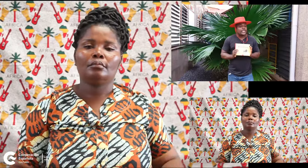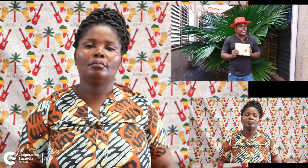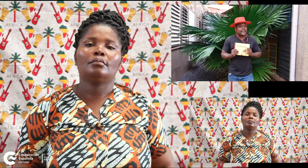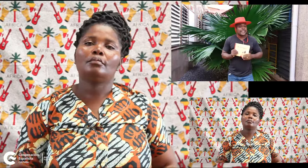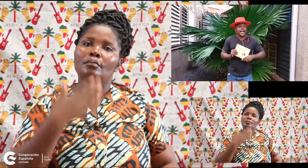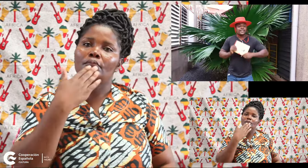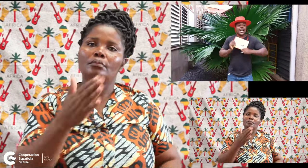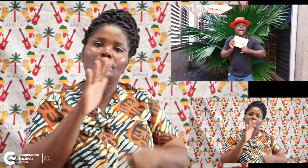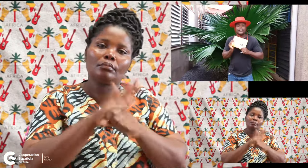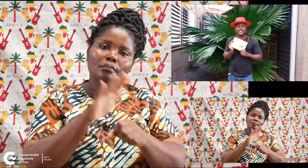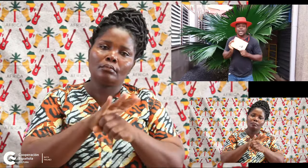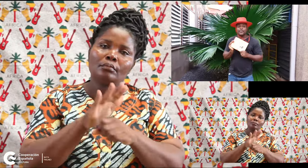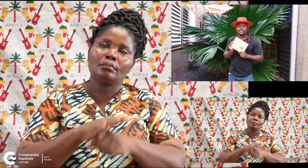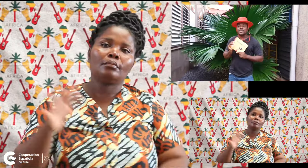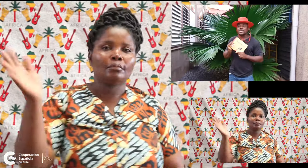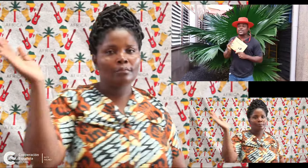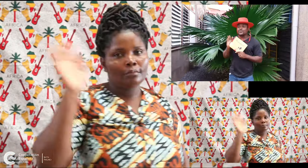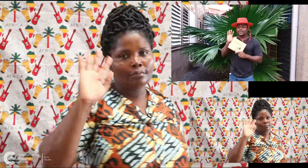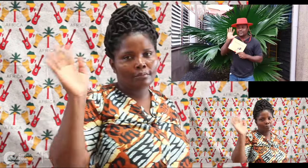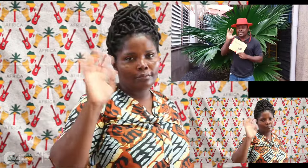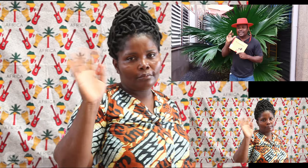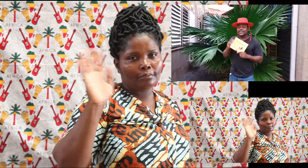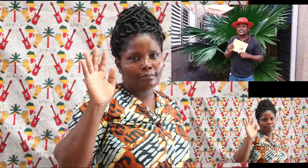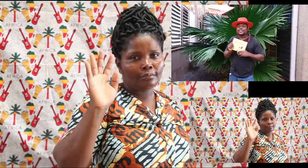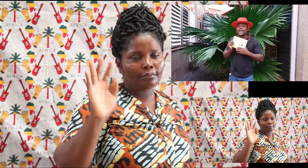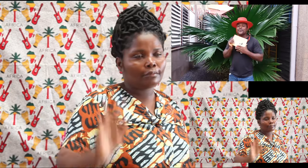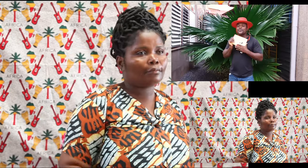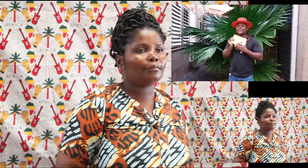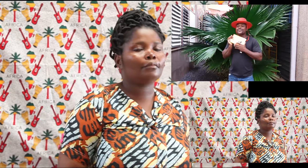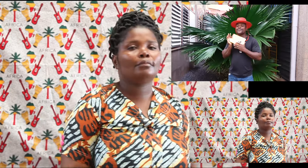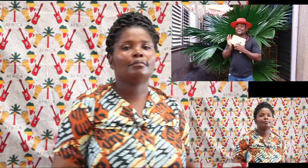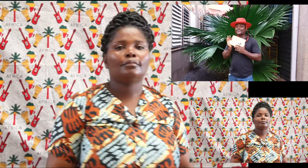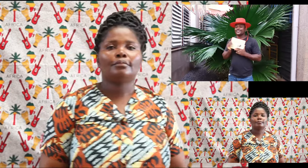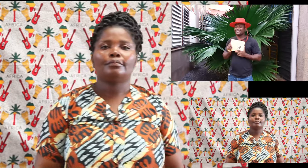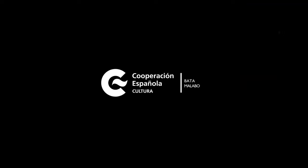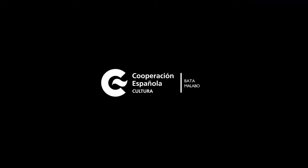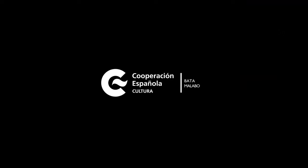Muchas gracias, hasta la próxima edición. Chao.